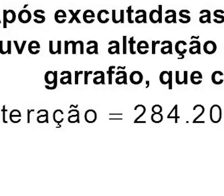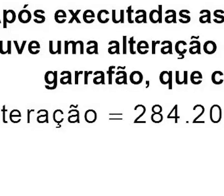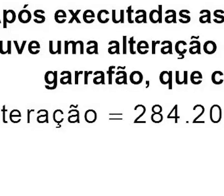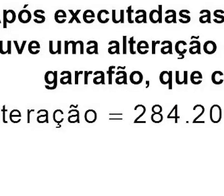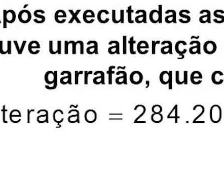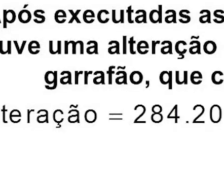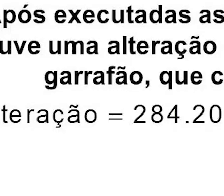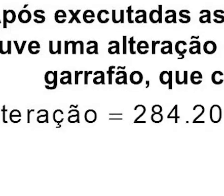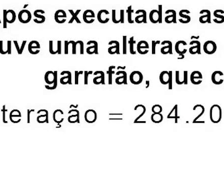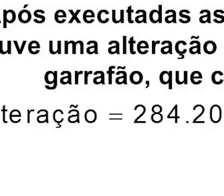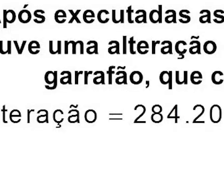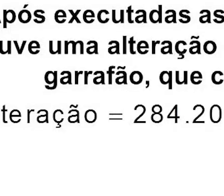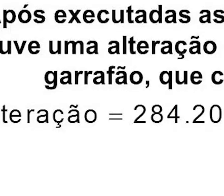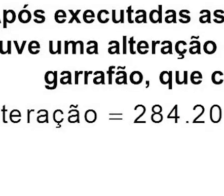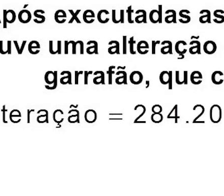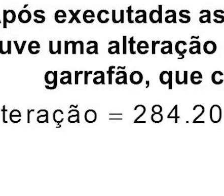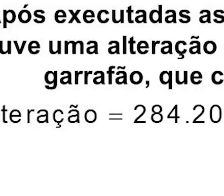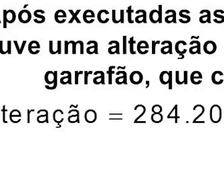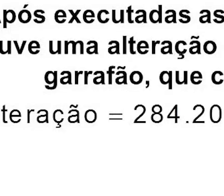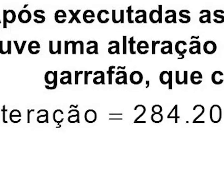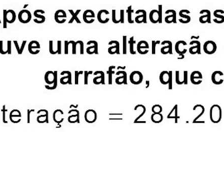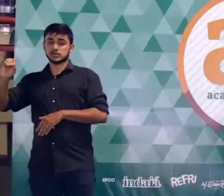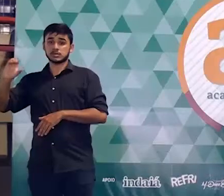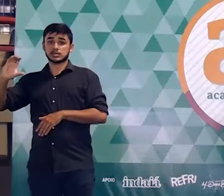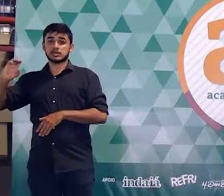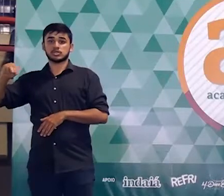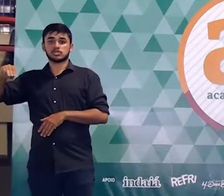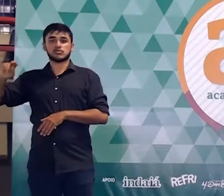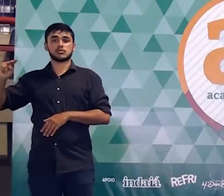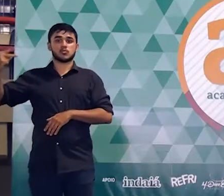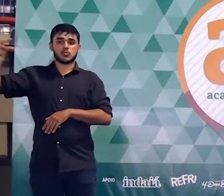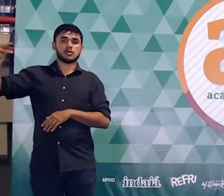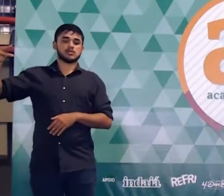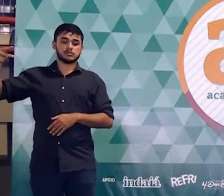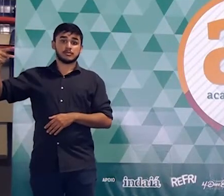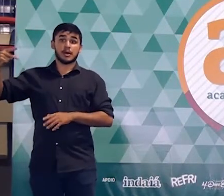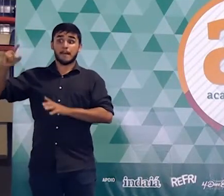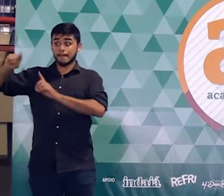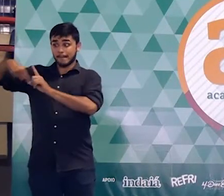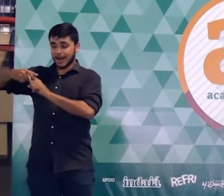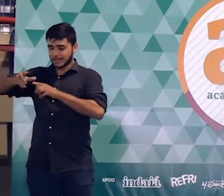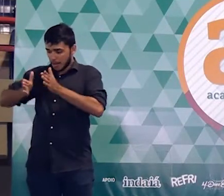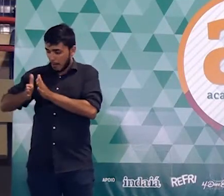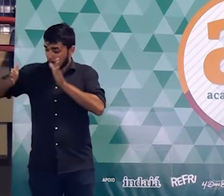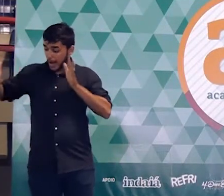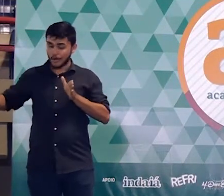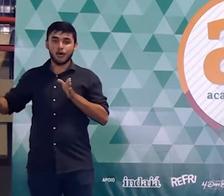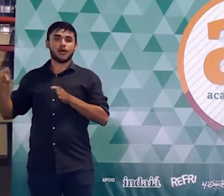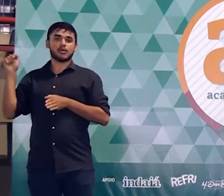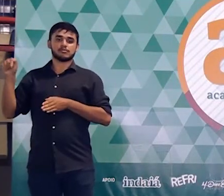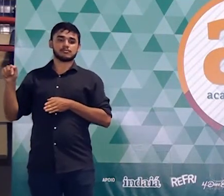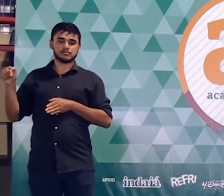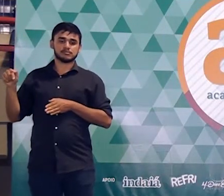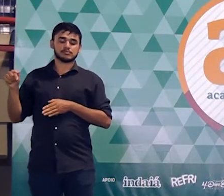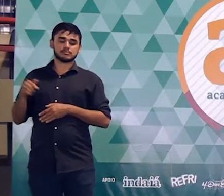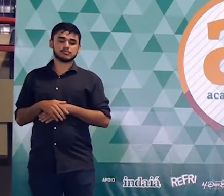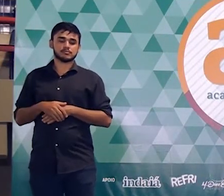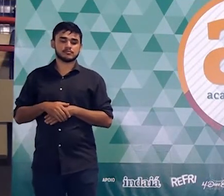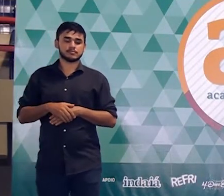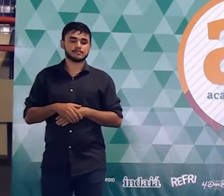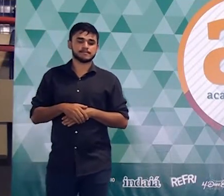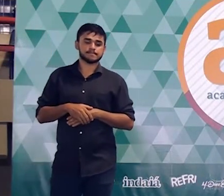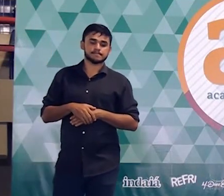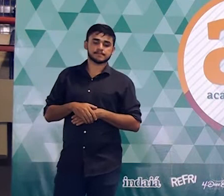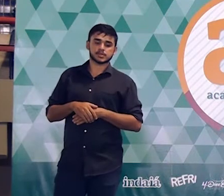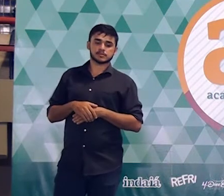resultado dá 5.800 centímetros quadrados a mais. Então, a alteração foi... Deixa eu voltar aqui para